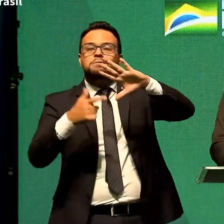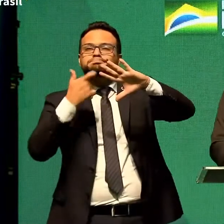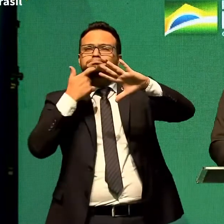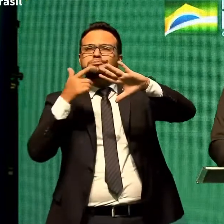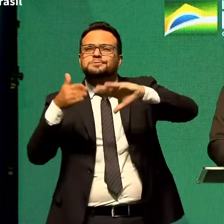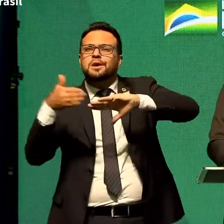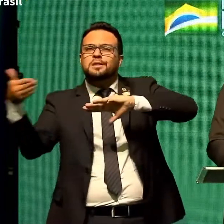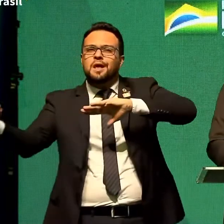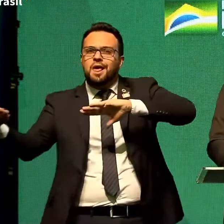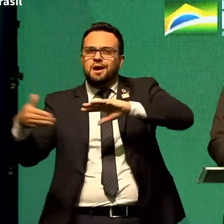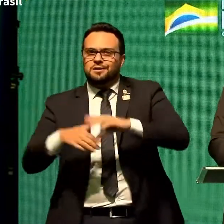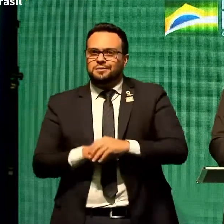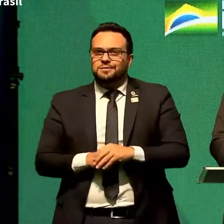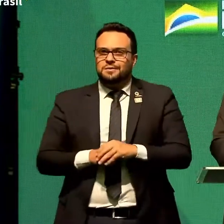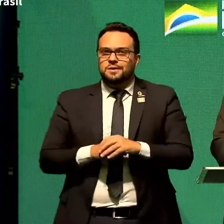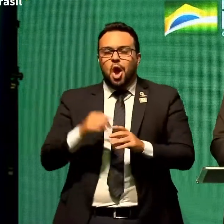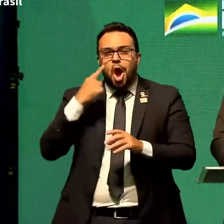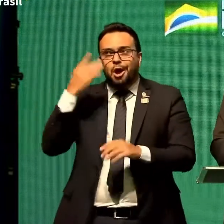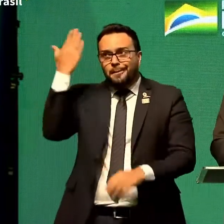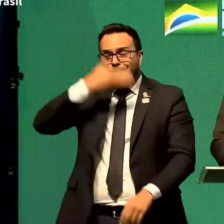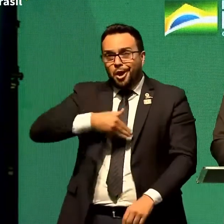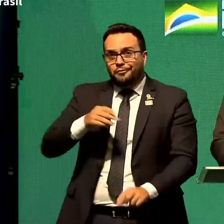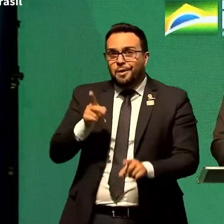como está a população lá